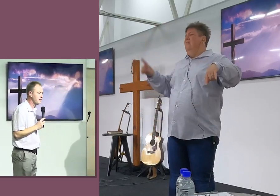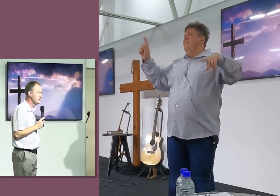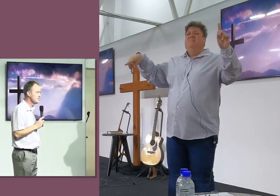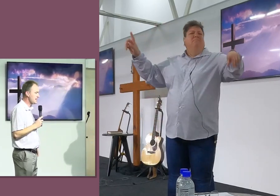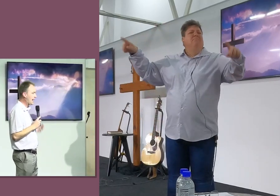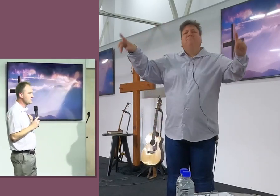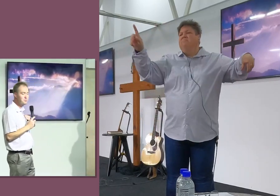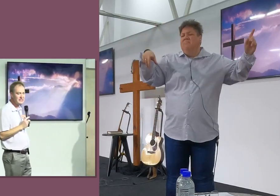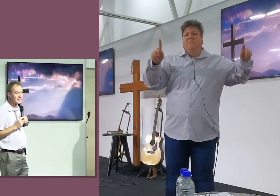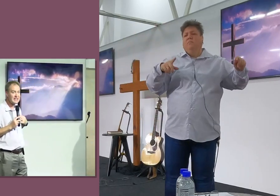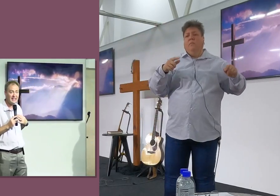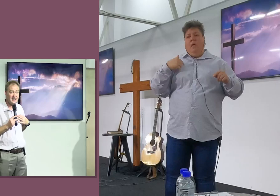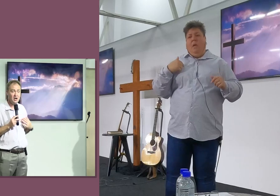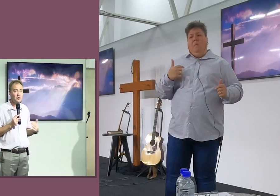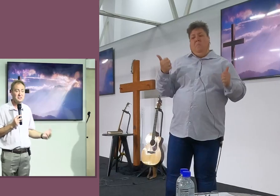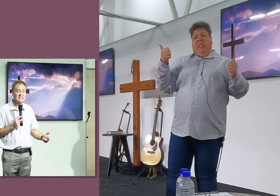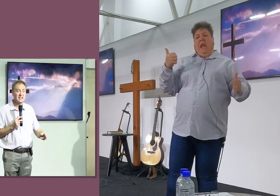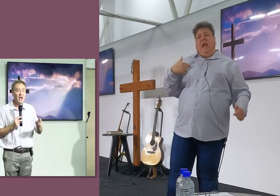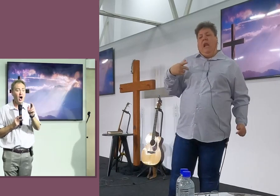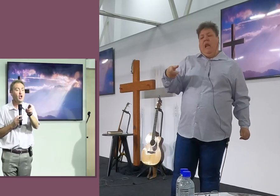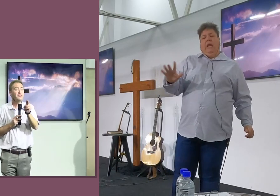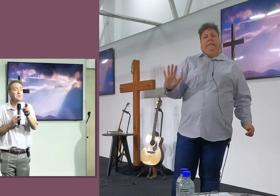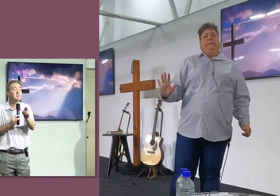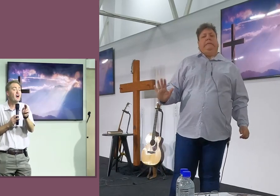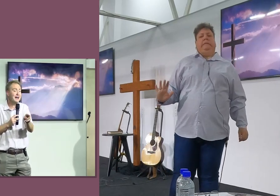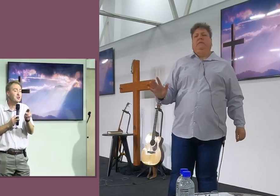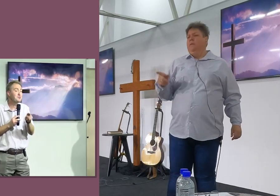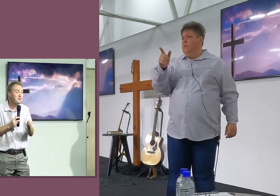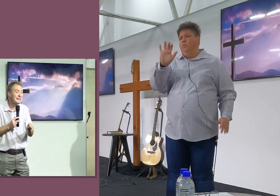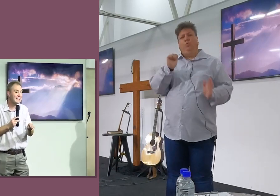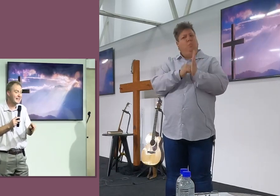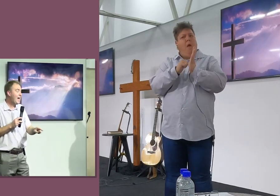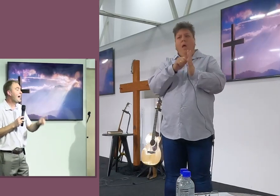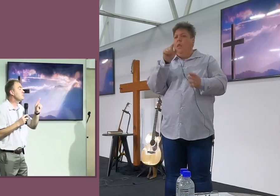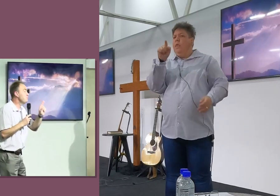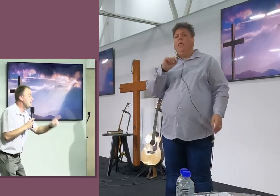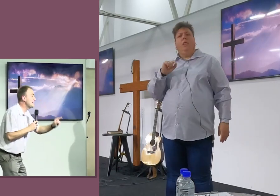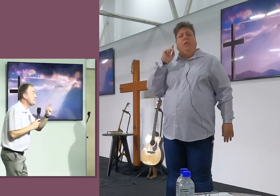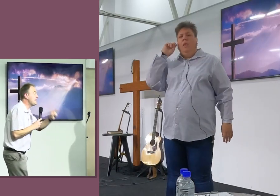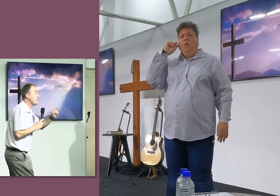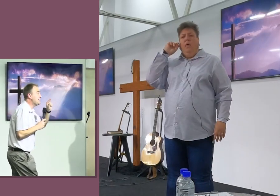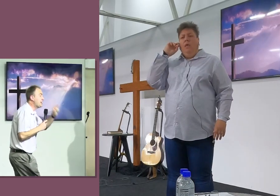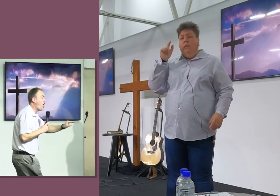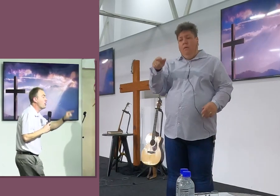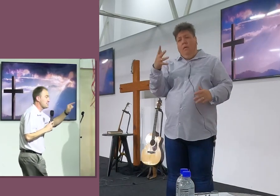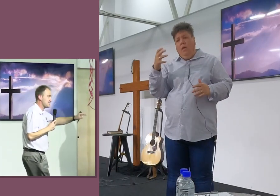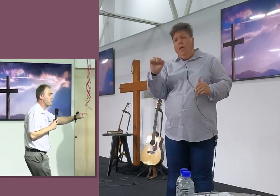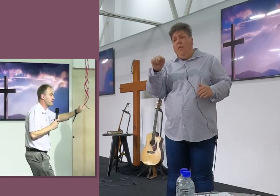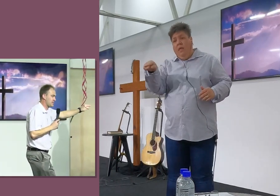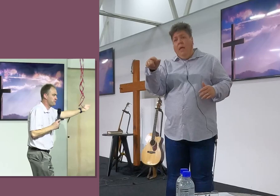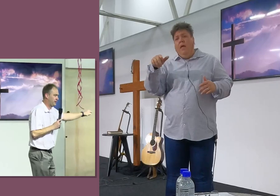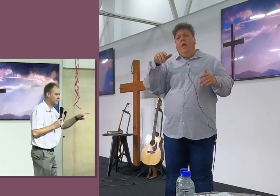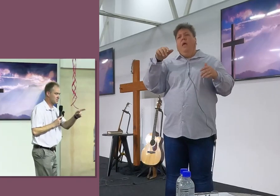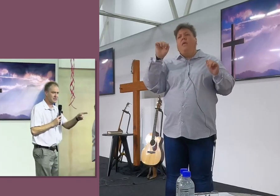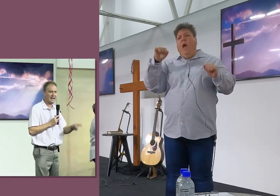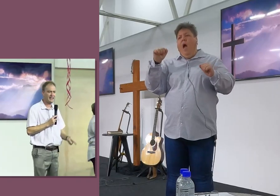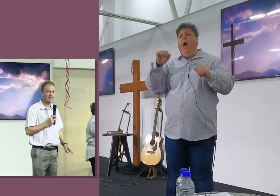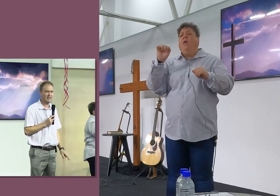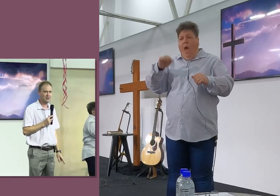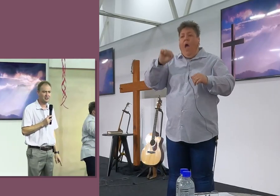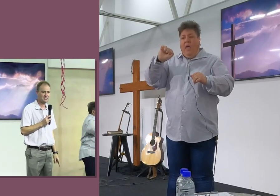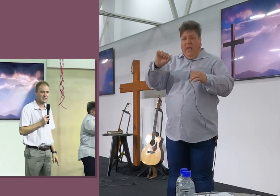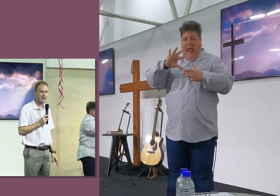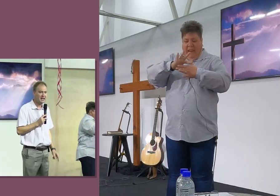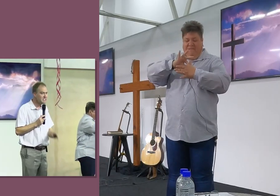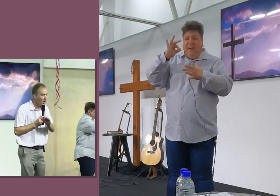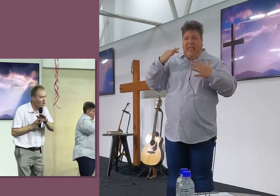goed anfang, Sê, Ek is beter as hy nie, Ons is nie, Al wat met die ouwe gebeur het, Hy het meerkere ja gesê vir sy vlees, Is wat ek en